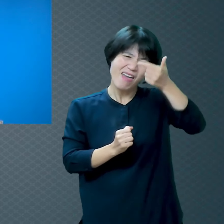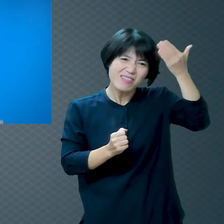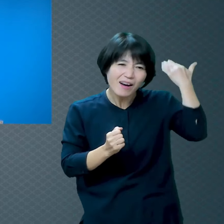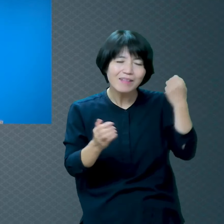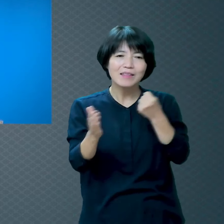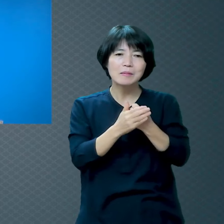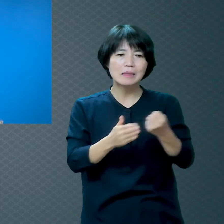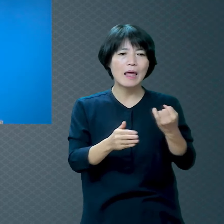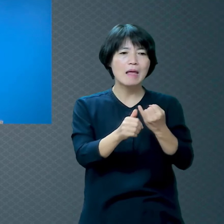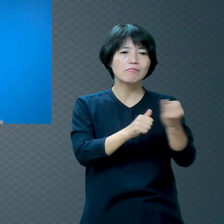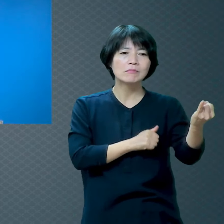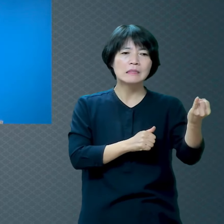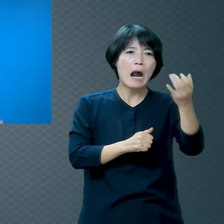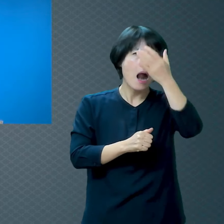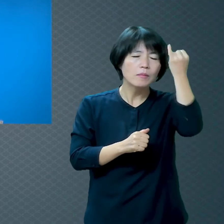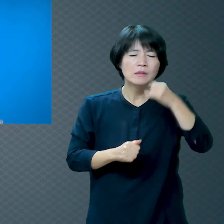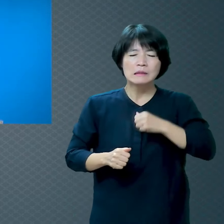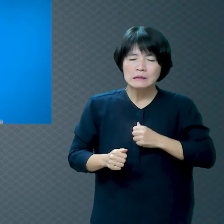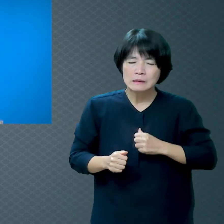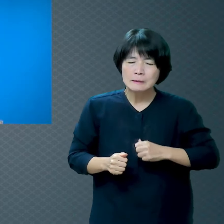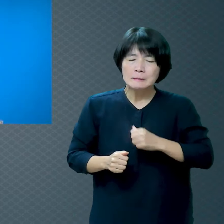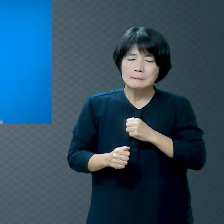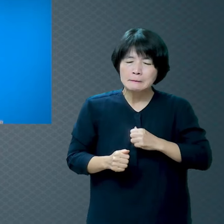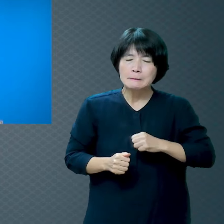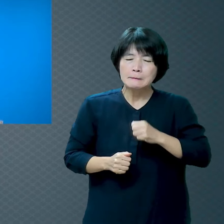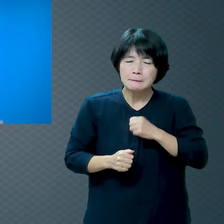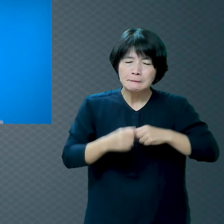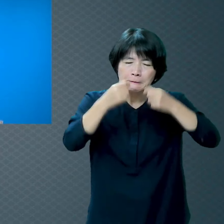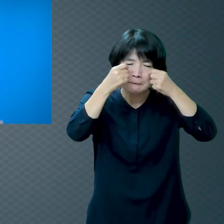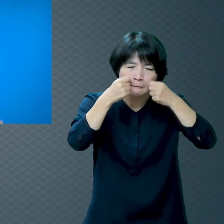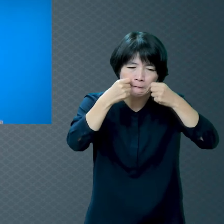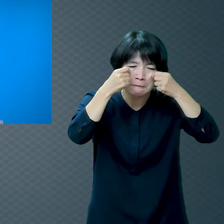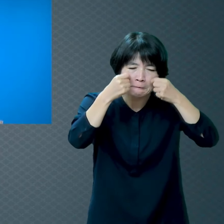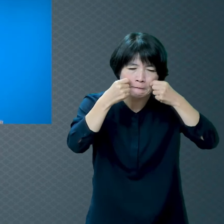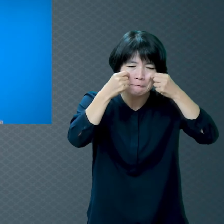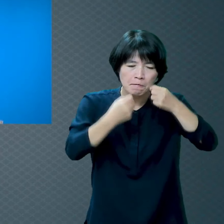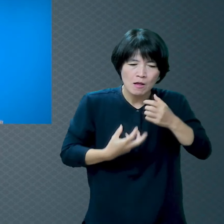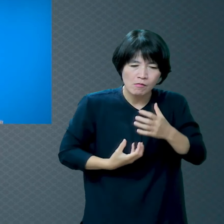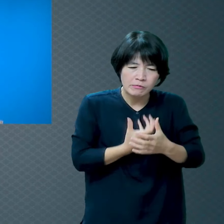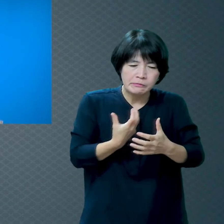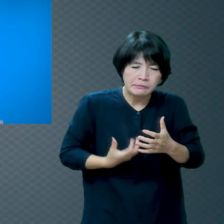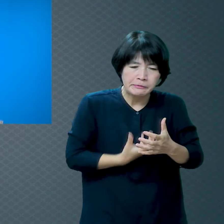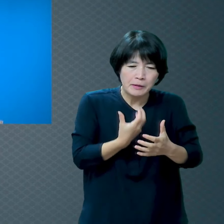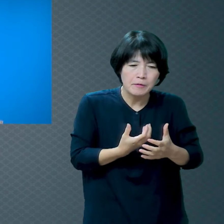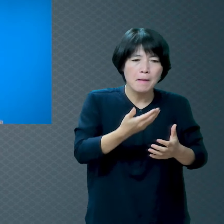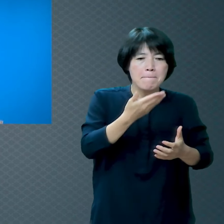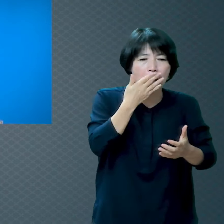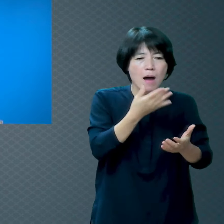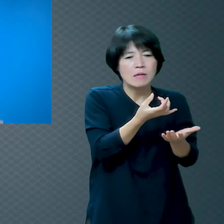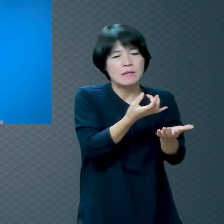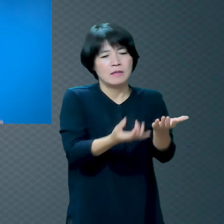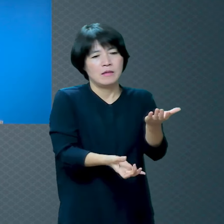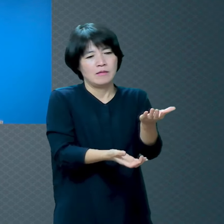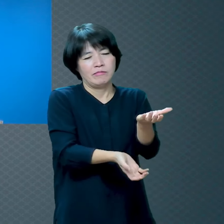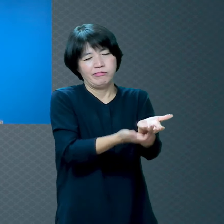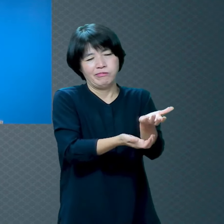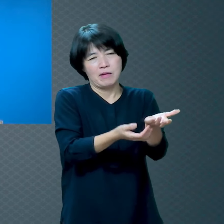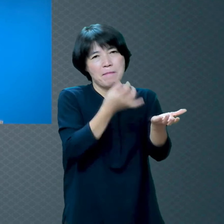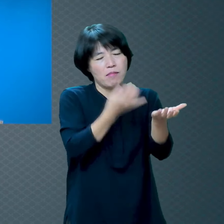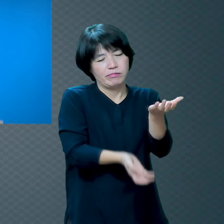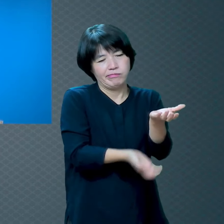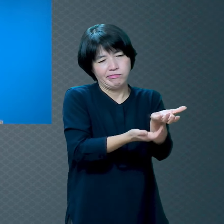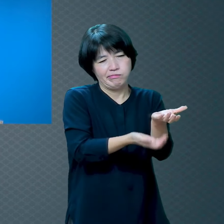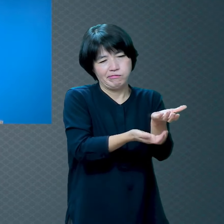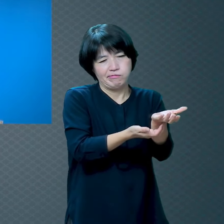울면서 속은 부글부글 끓는데 밥을 하는 거예요 좋은 마음으로 했겠어요? 밥을 하면서